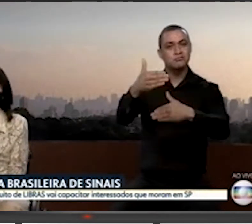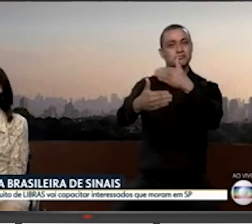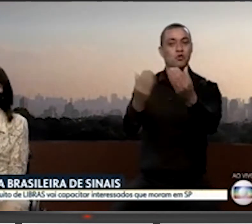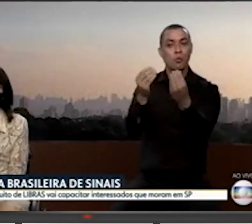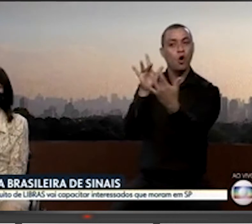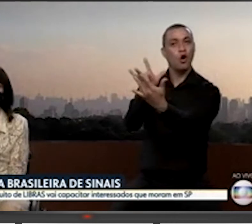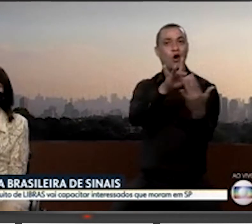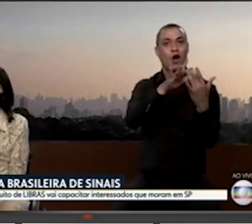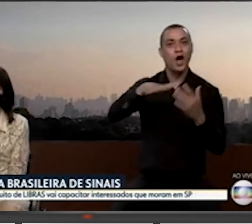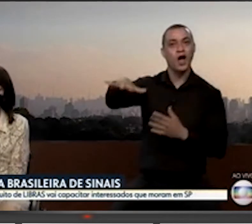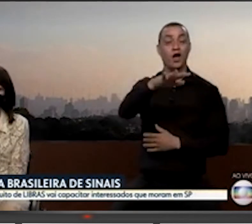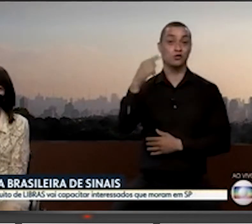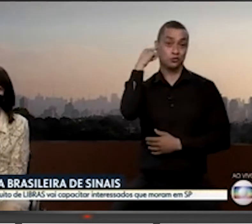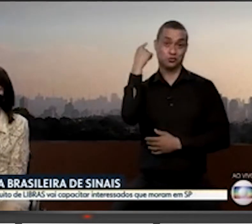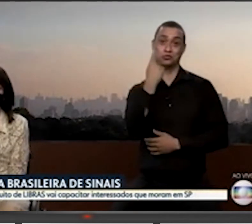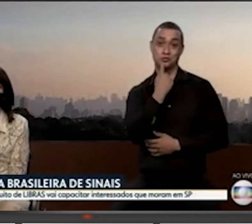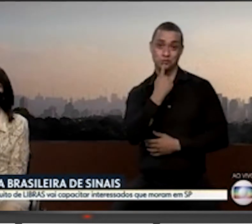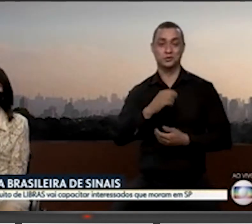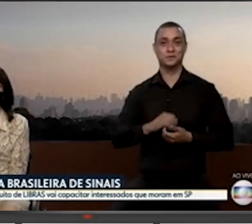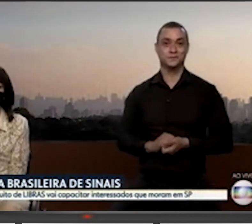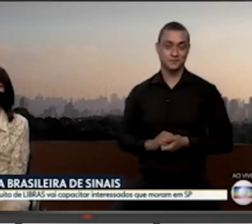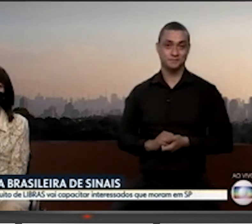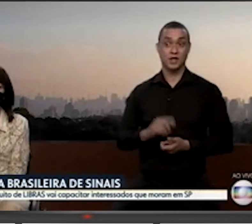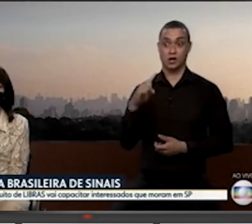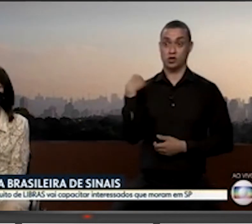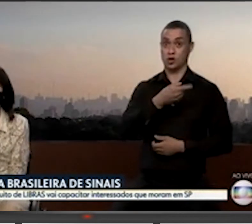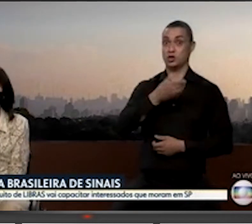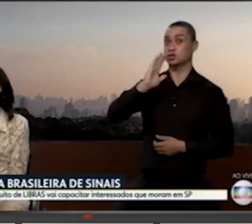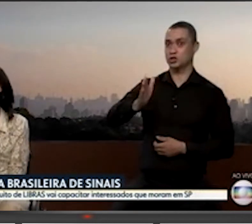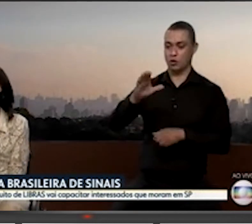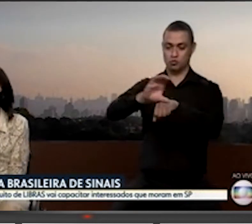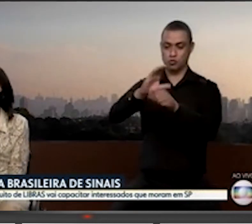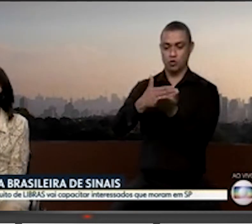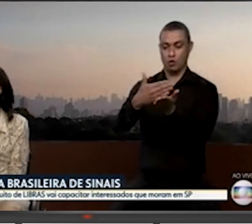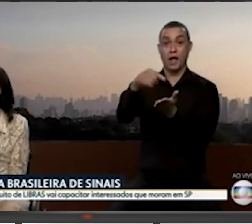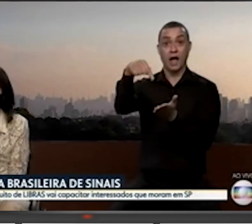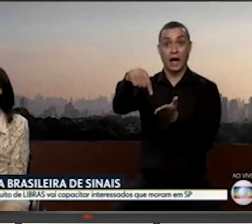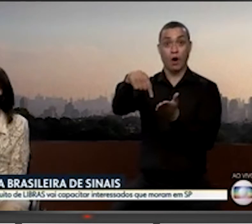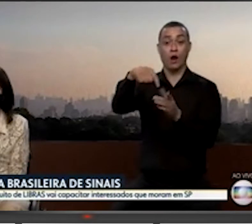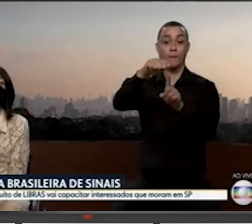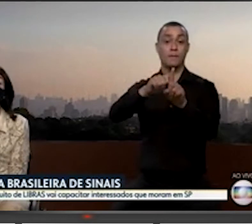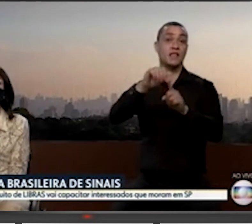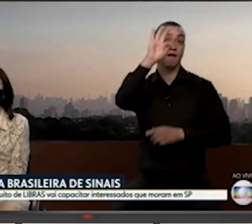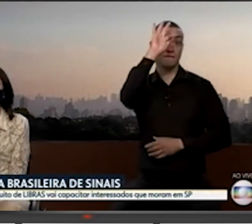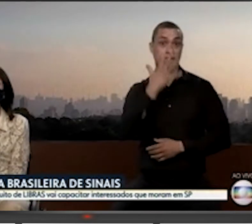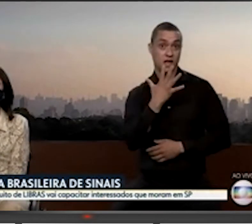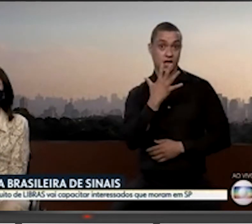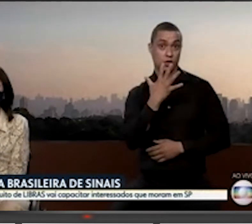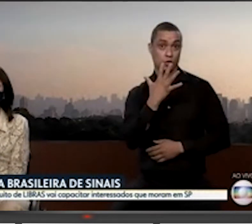pessoas que tenham deficiência auditiva. Nós vamos começar o curso agora em fevereiro, num primeiro momento